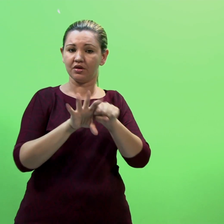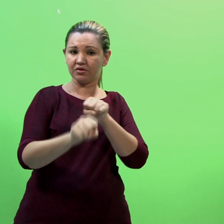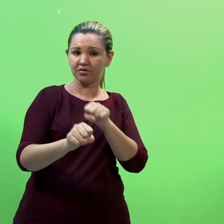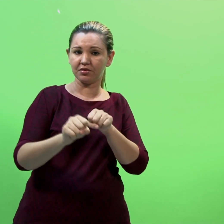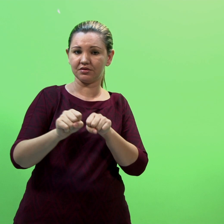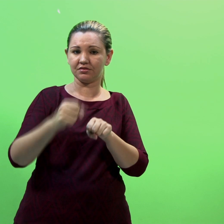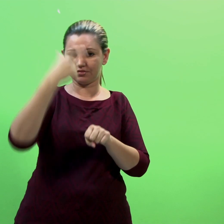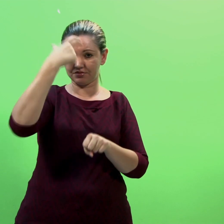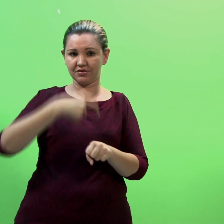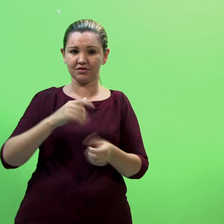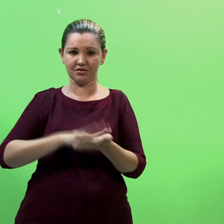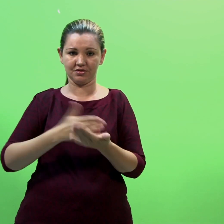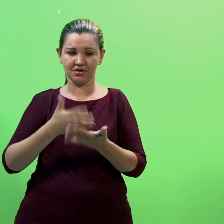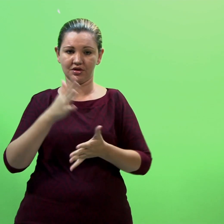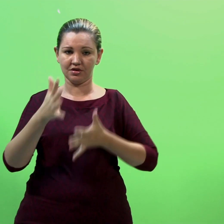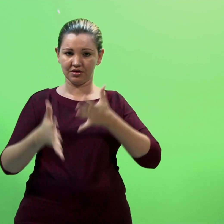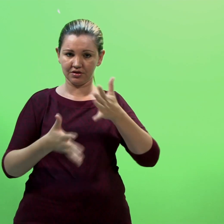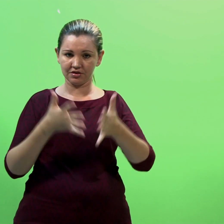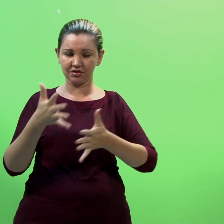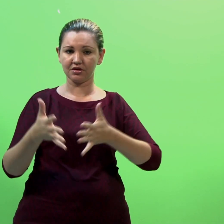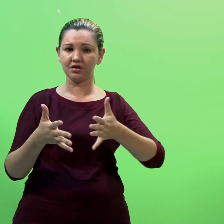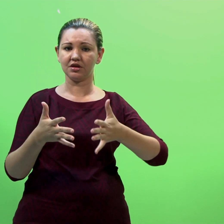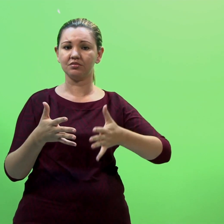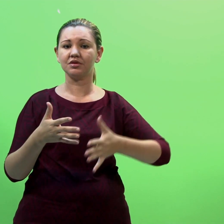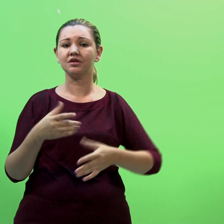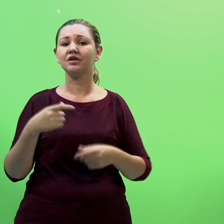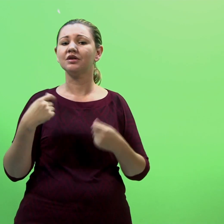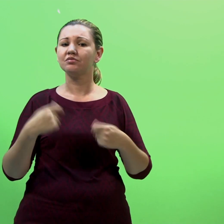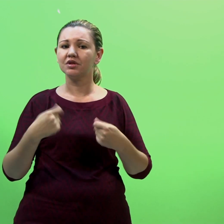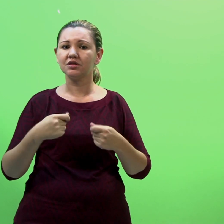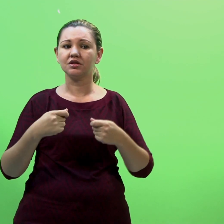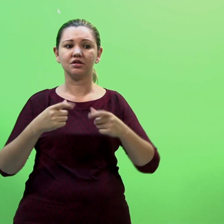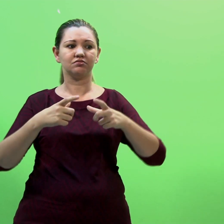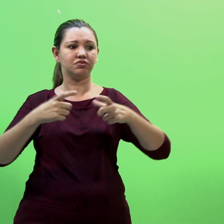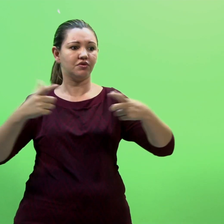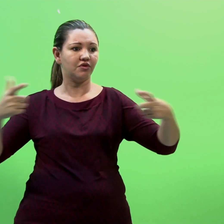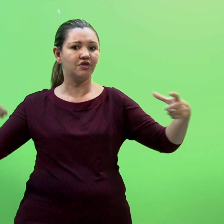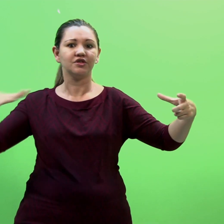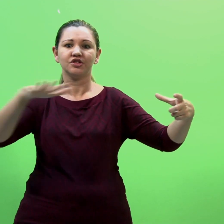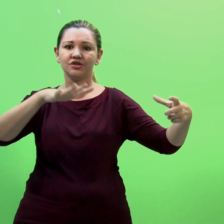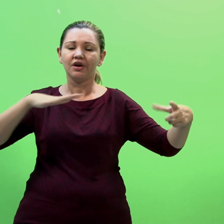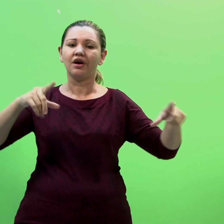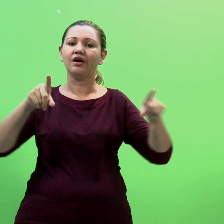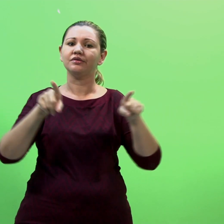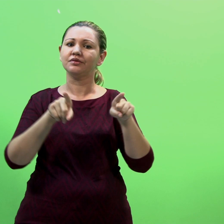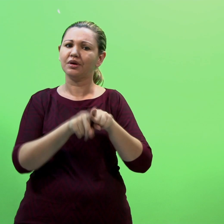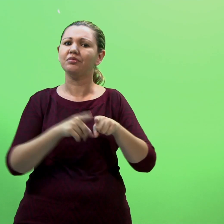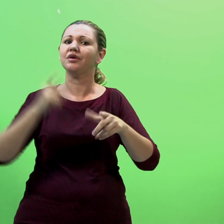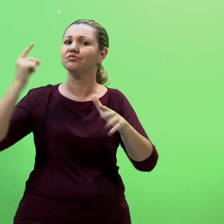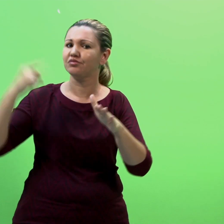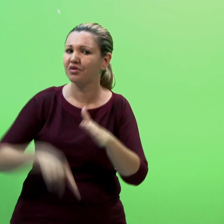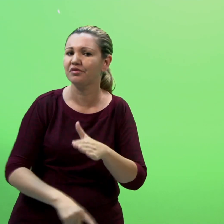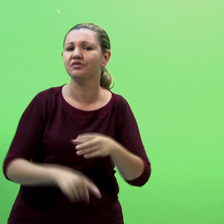um tipo de 12.